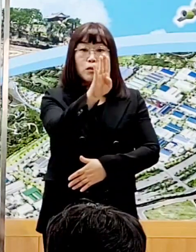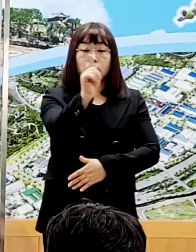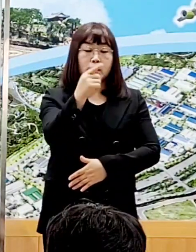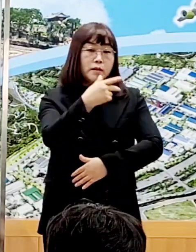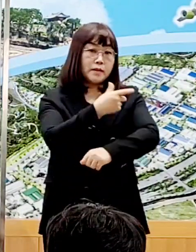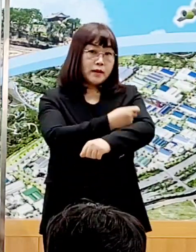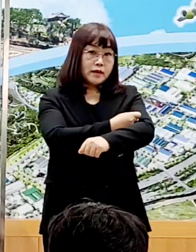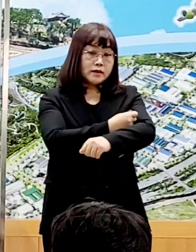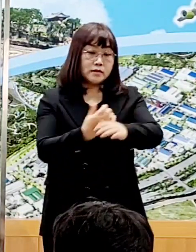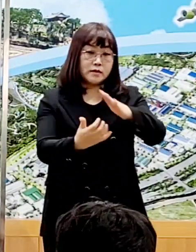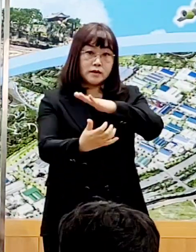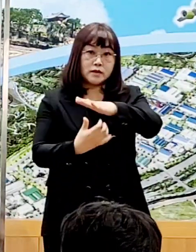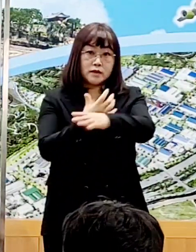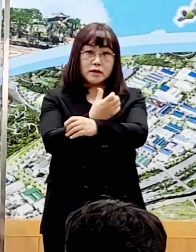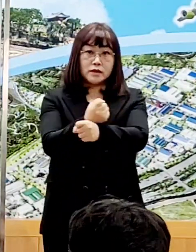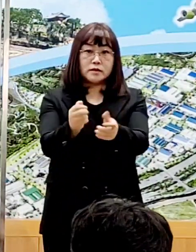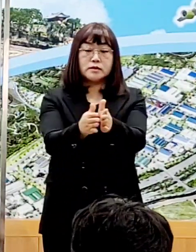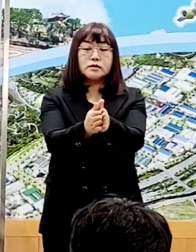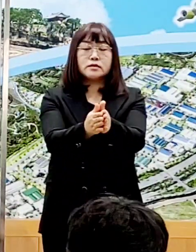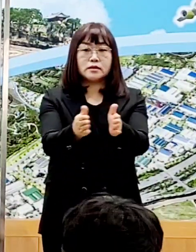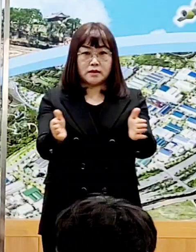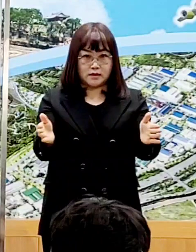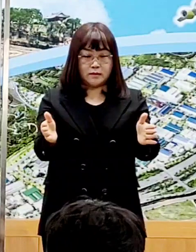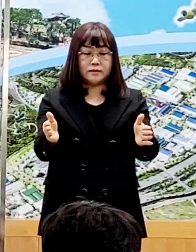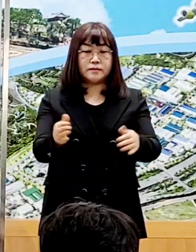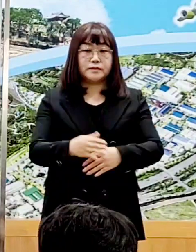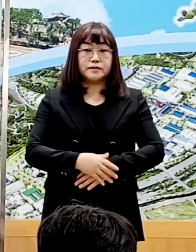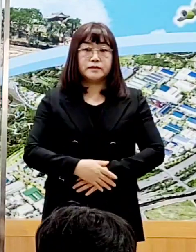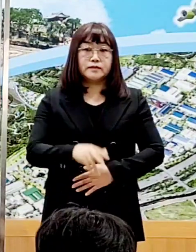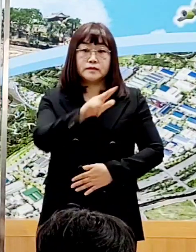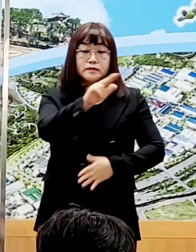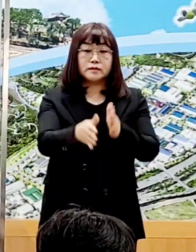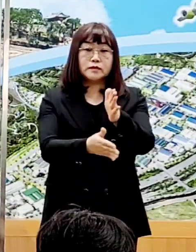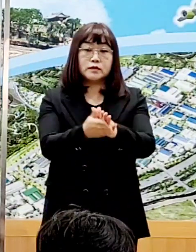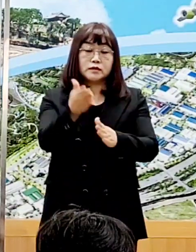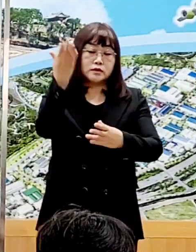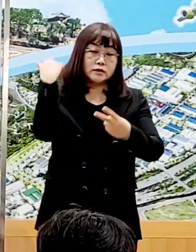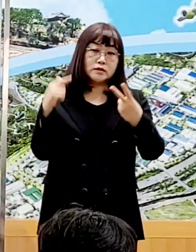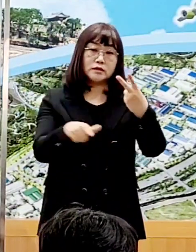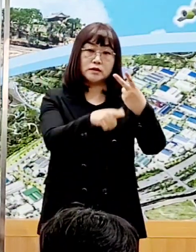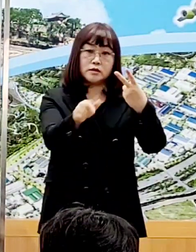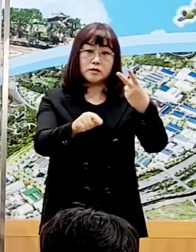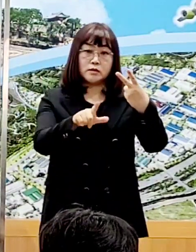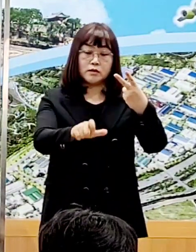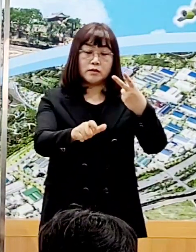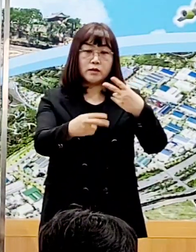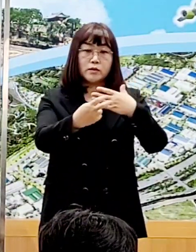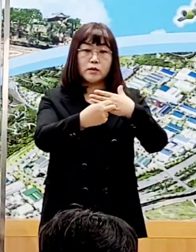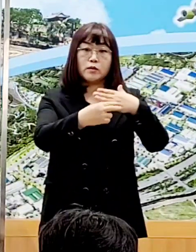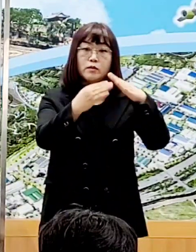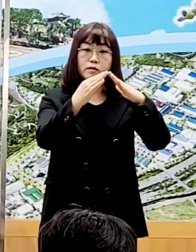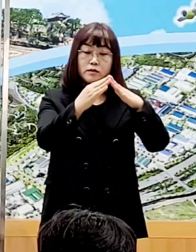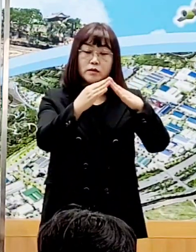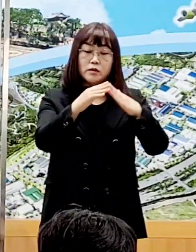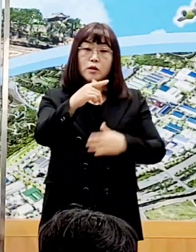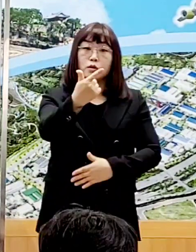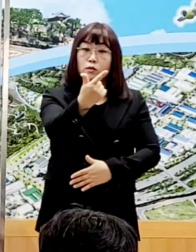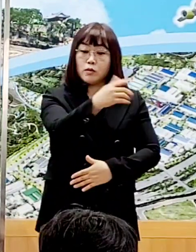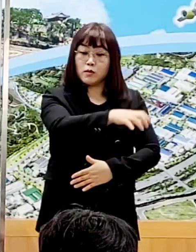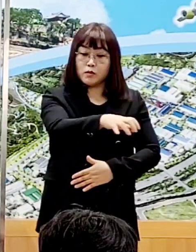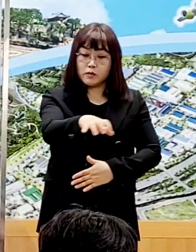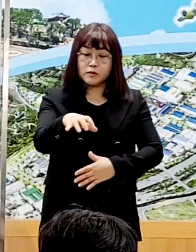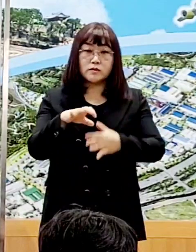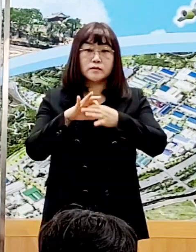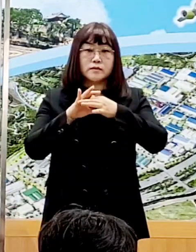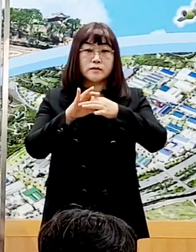접종 사전 예약이 시작되었습니다. 우리시는 지난 15일부터 관내 의료기관 6개소를